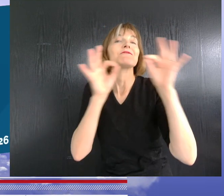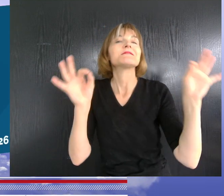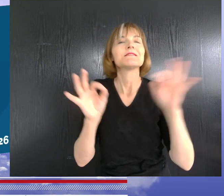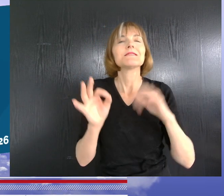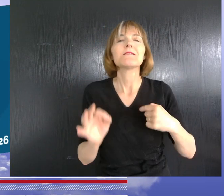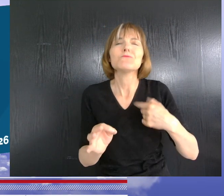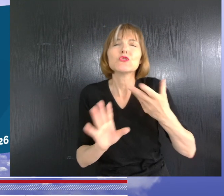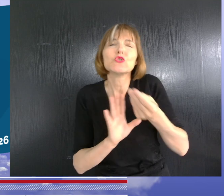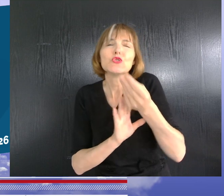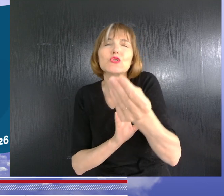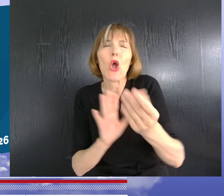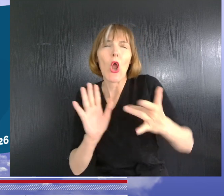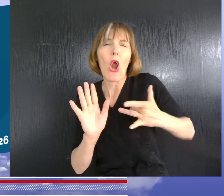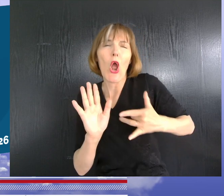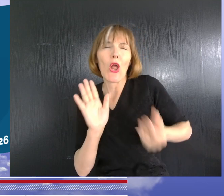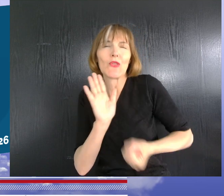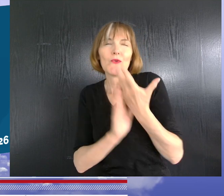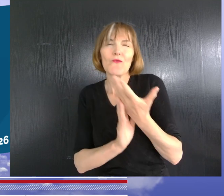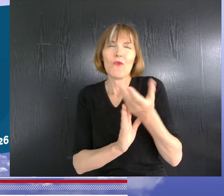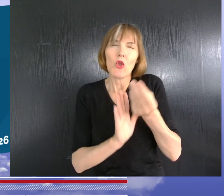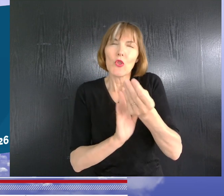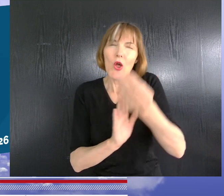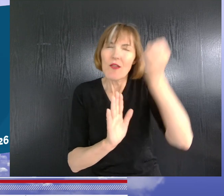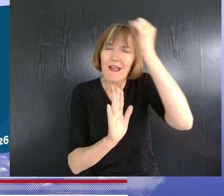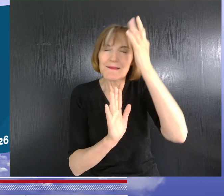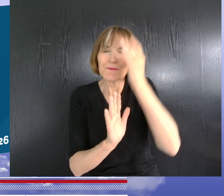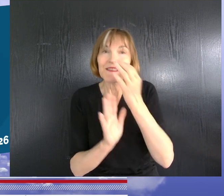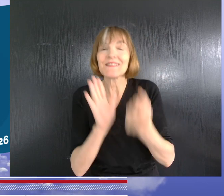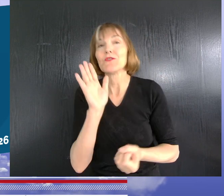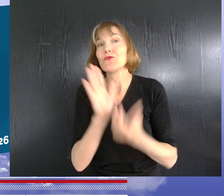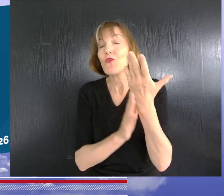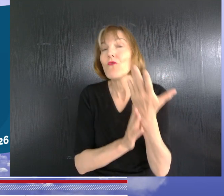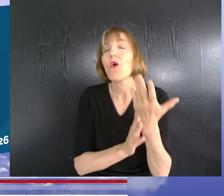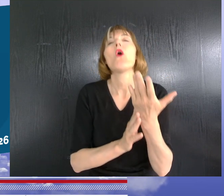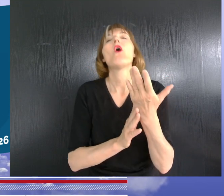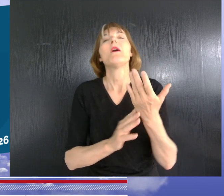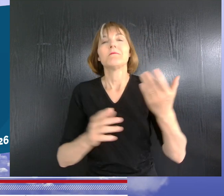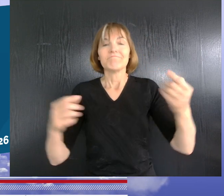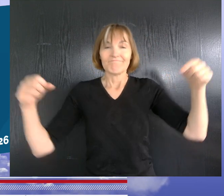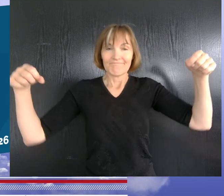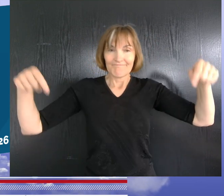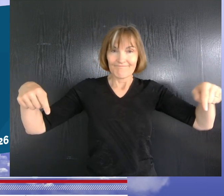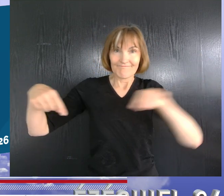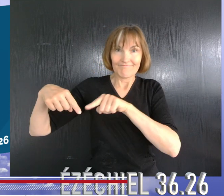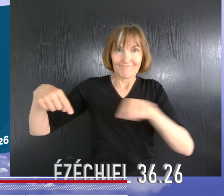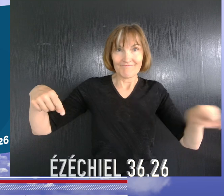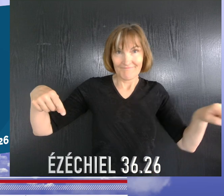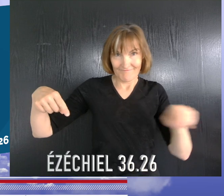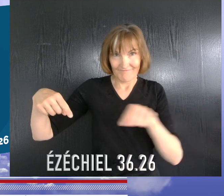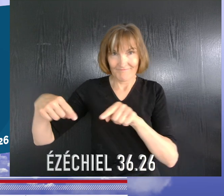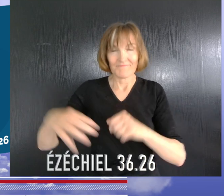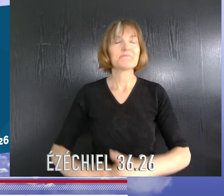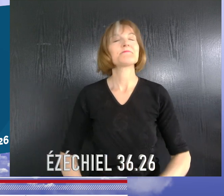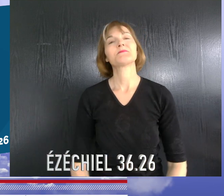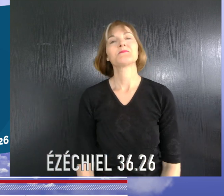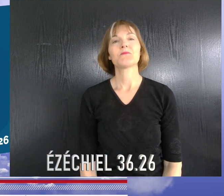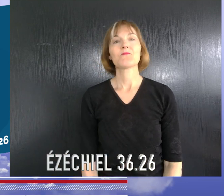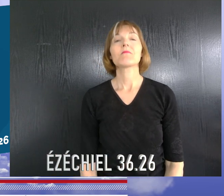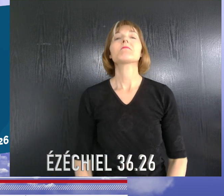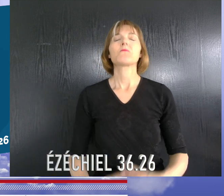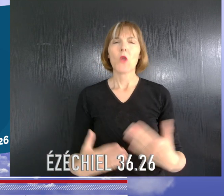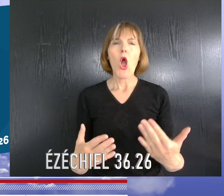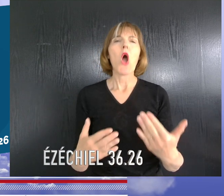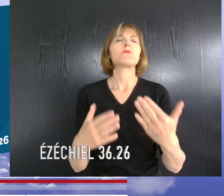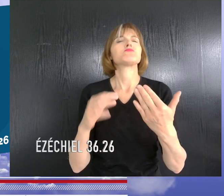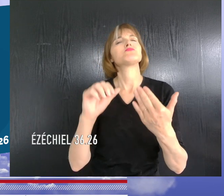donnerai un cœur nouveau et je mettrai en vous un esprit nouveau » dit le prophète Ézéchiel au chapitre 36 et au